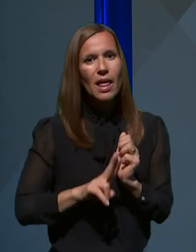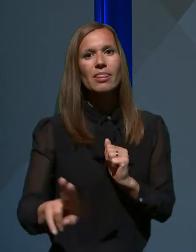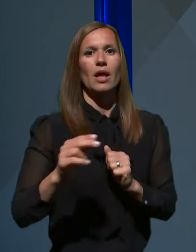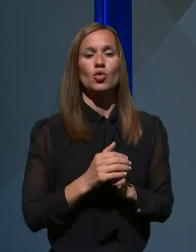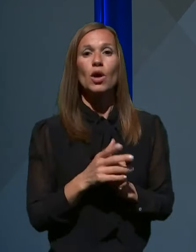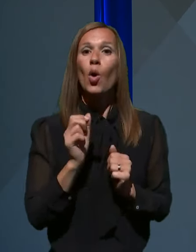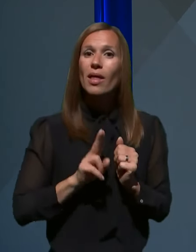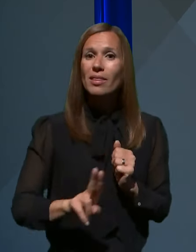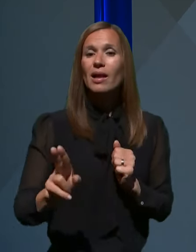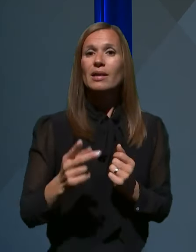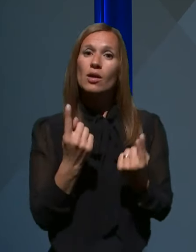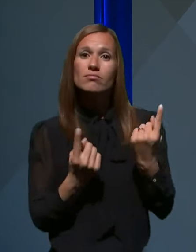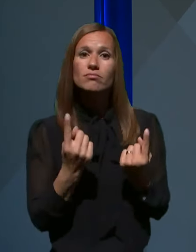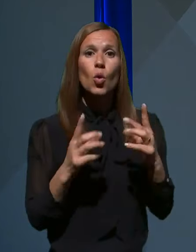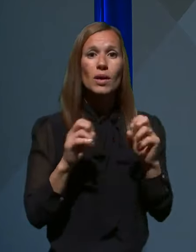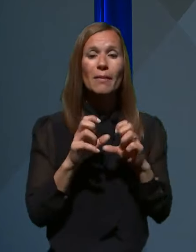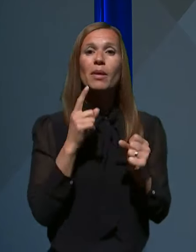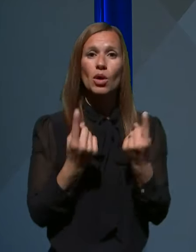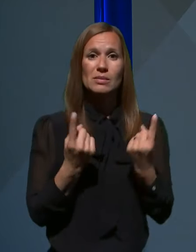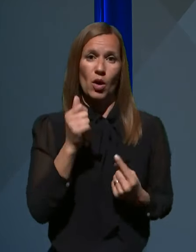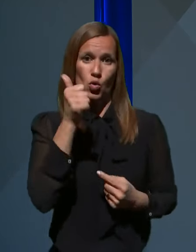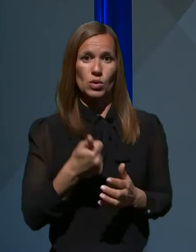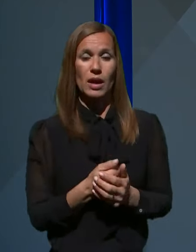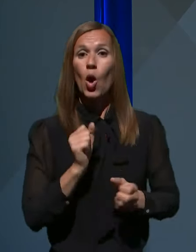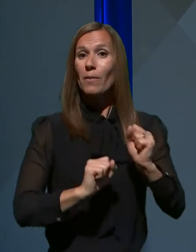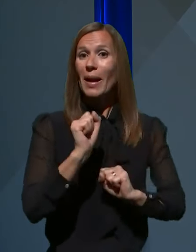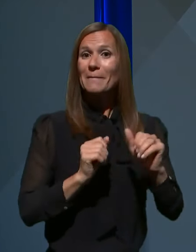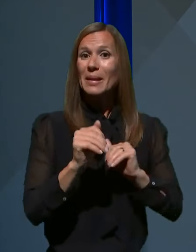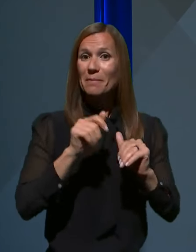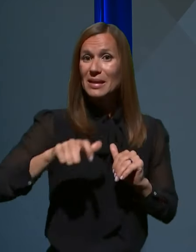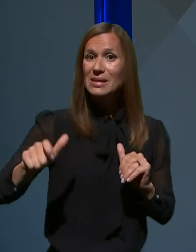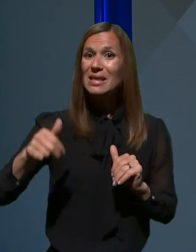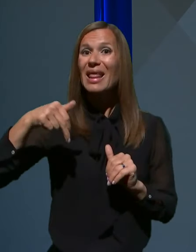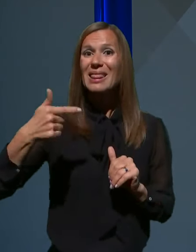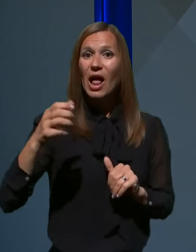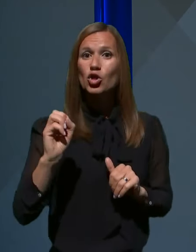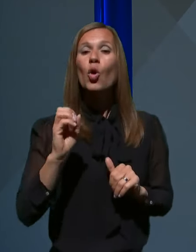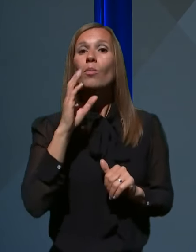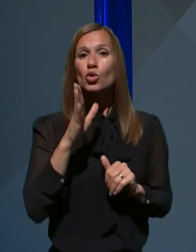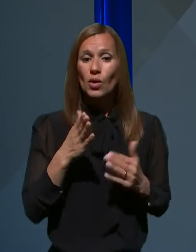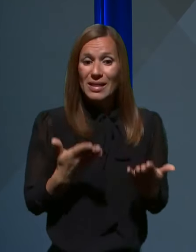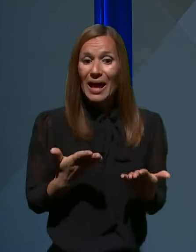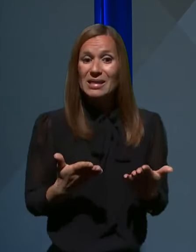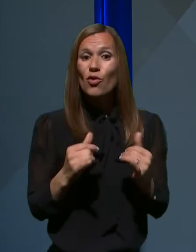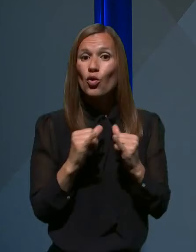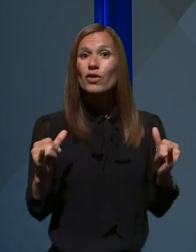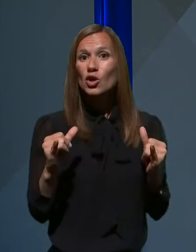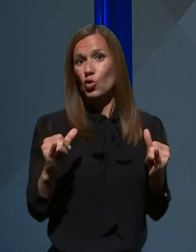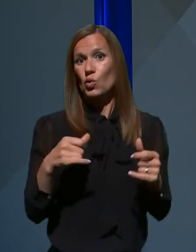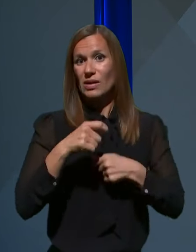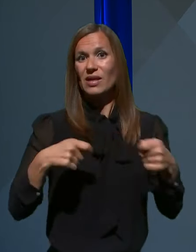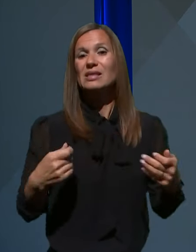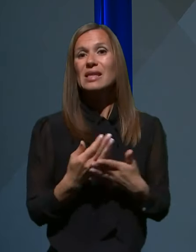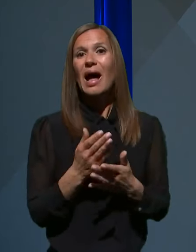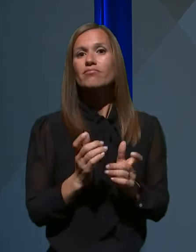razpravljali jutri. Obrambni ministri NATO bodo danes o ukrepih zavezništva za zajezitev epidemije COVID